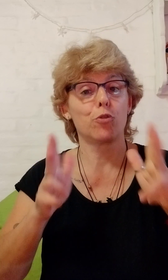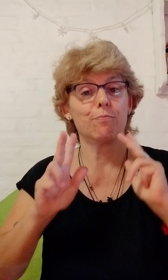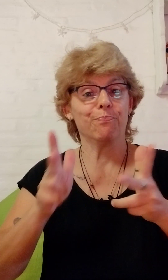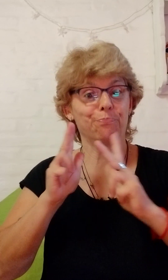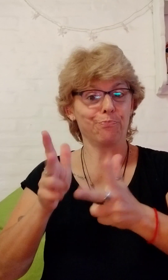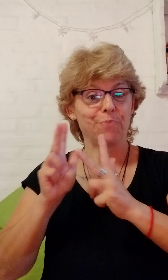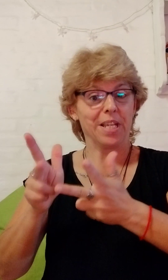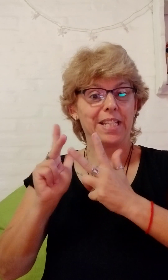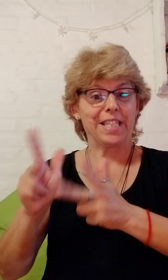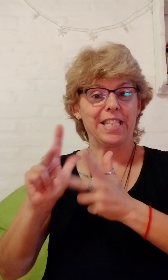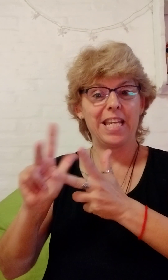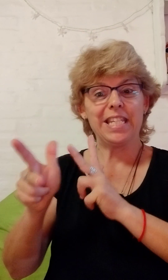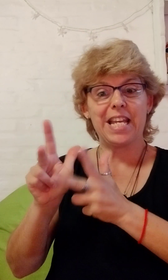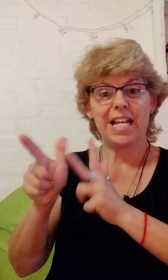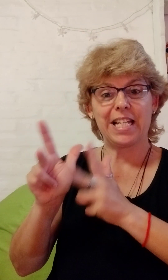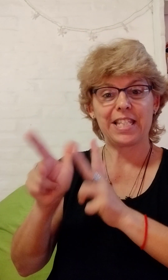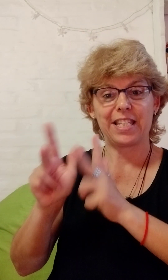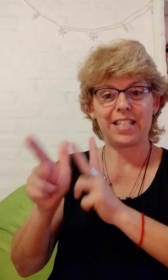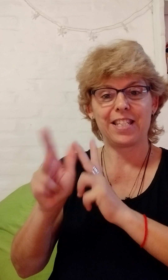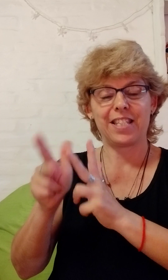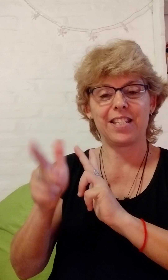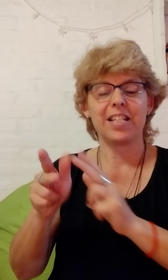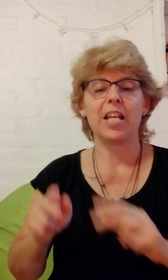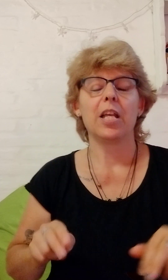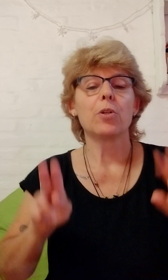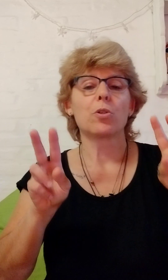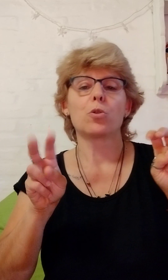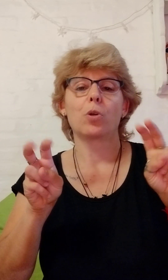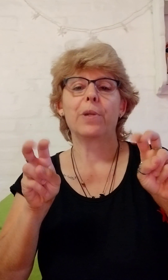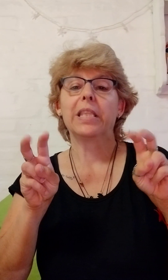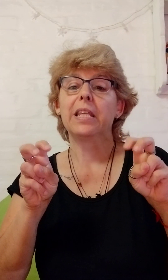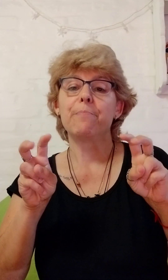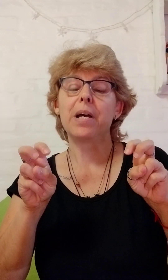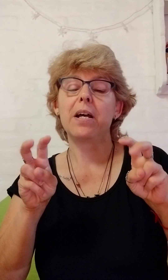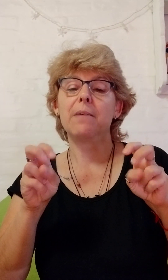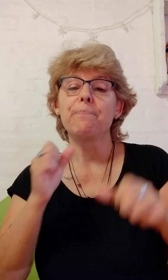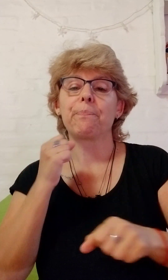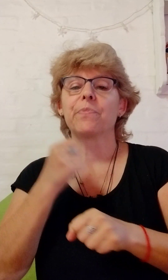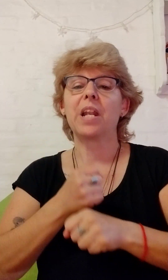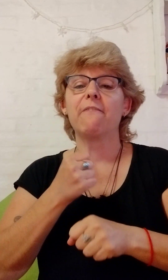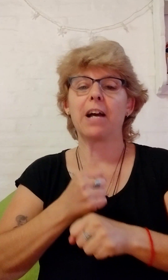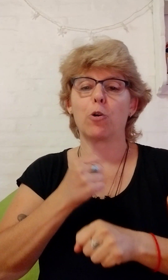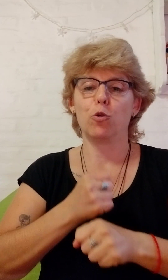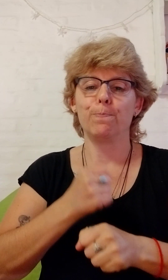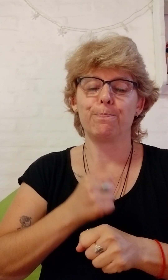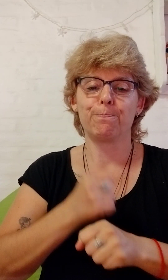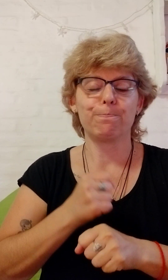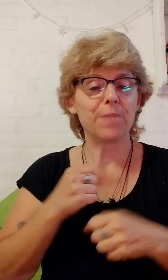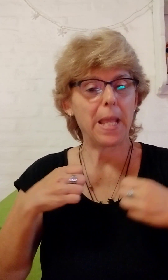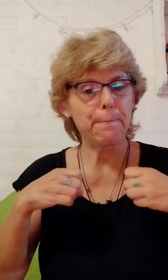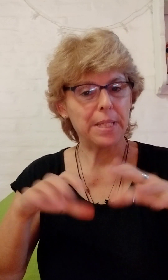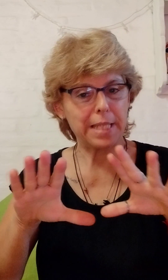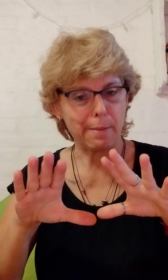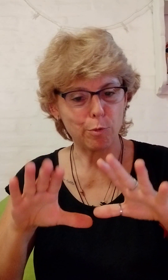señas sobre tema trabajo. Empezamos.